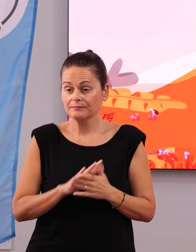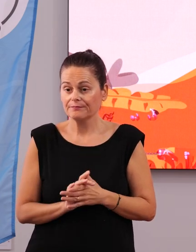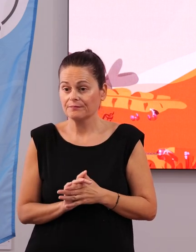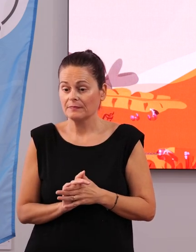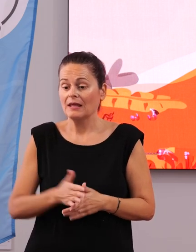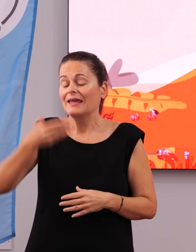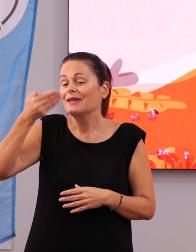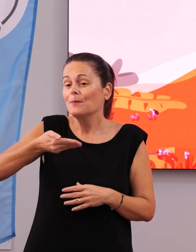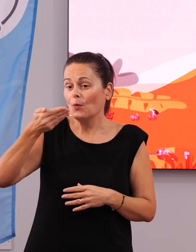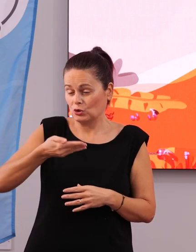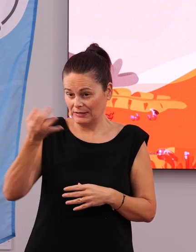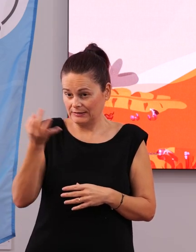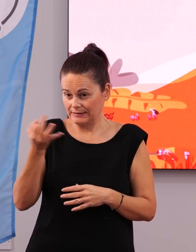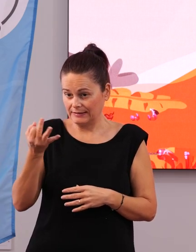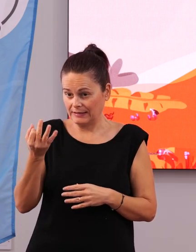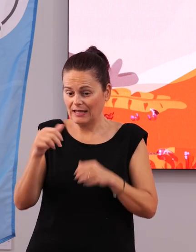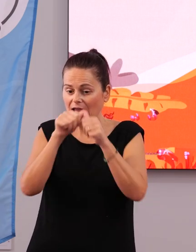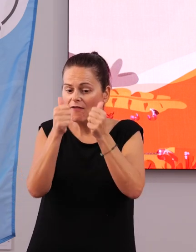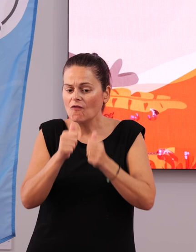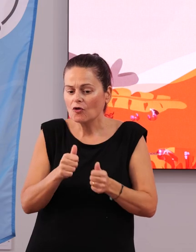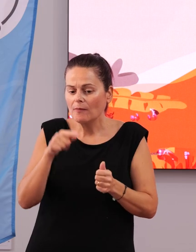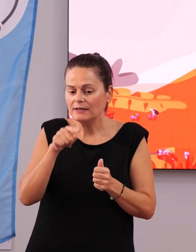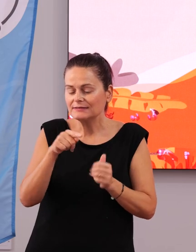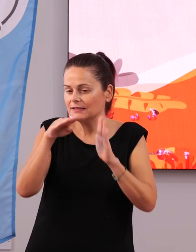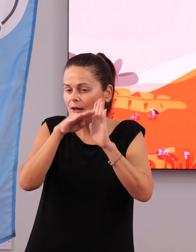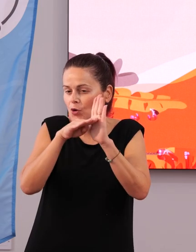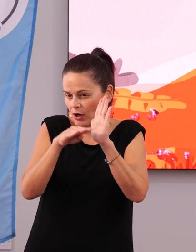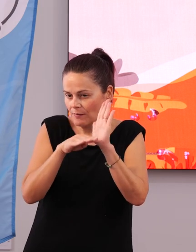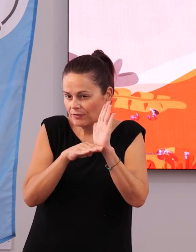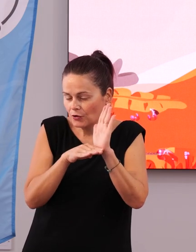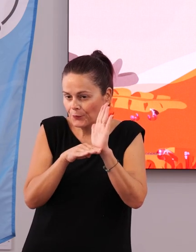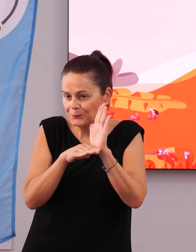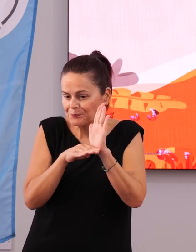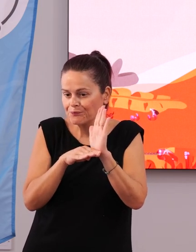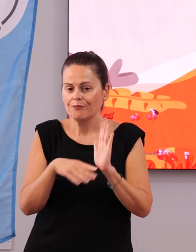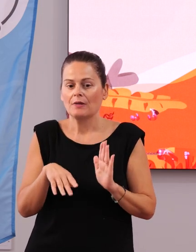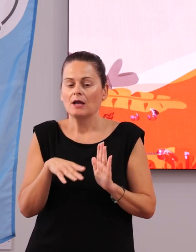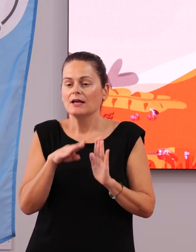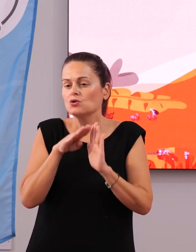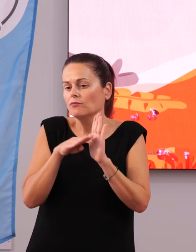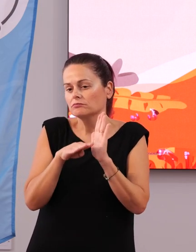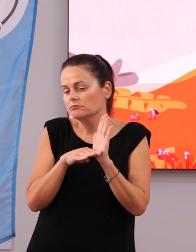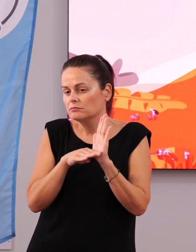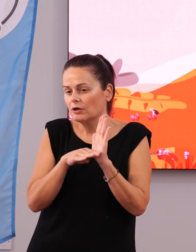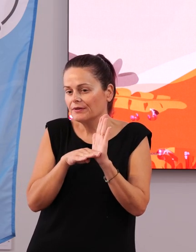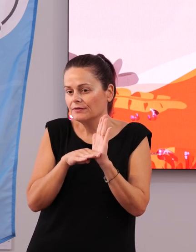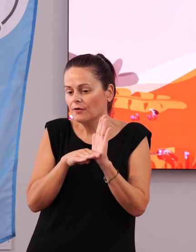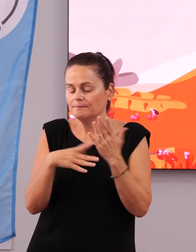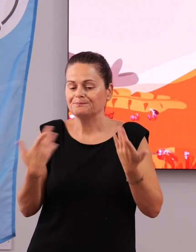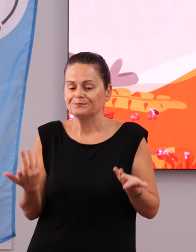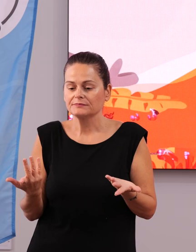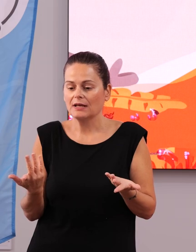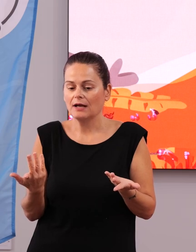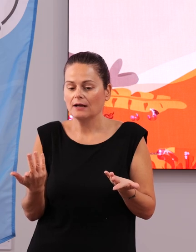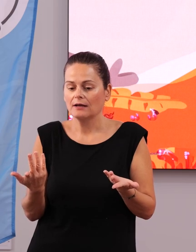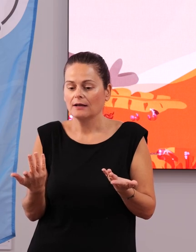Bueno, importante que el formato que se le va a dar a esta programación es un formato para que se